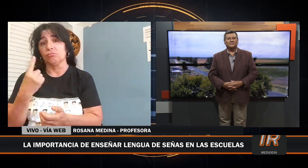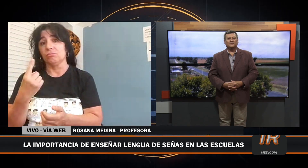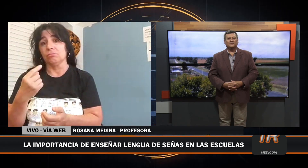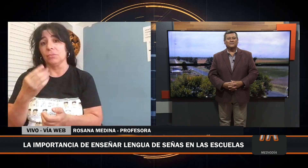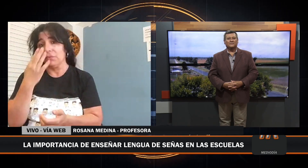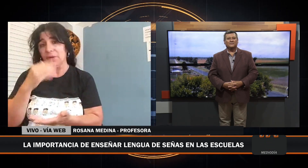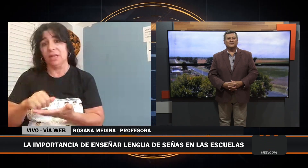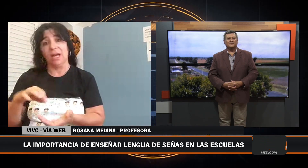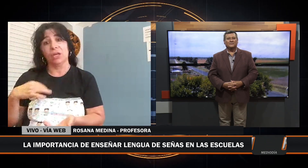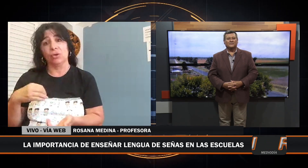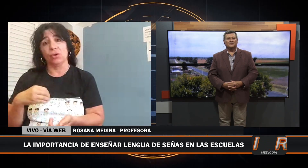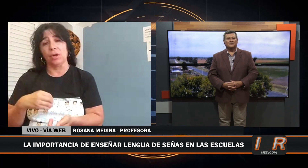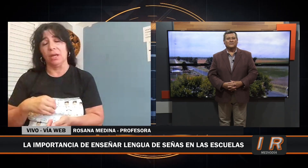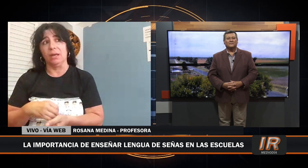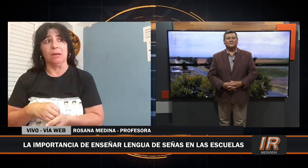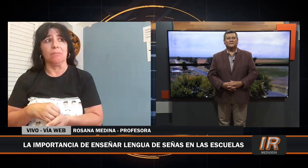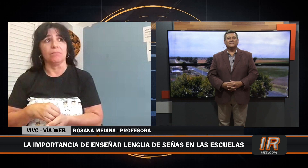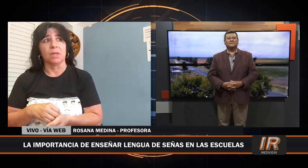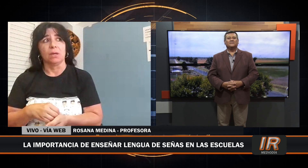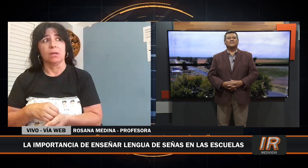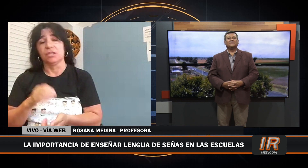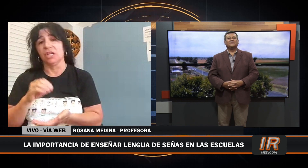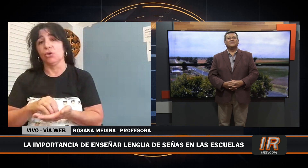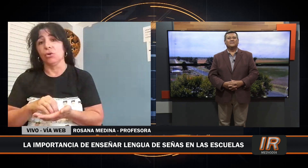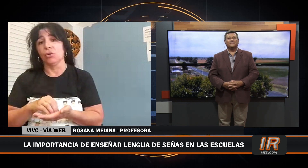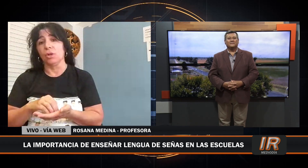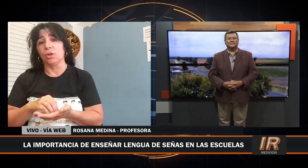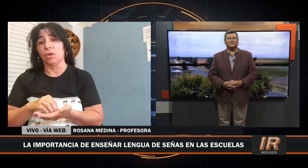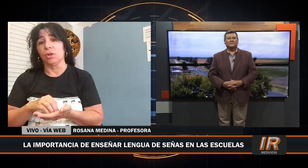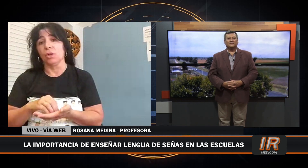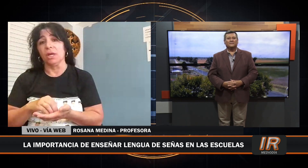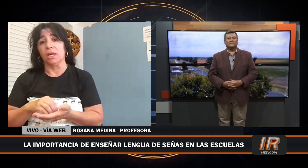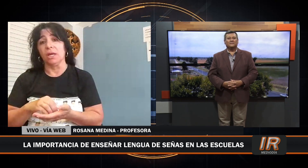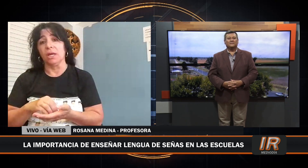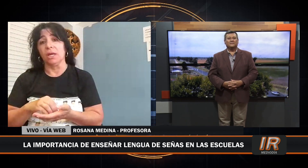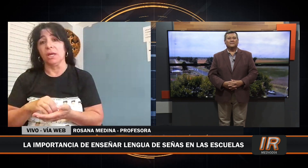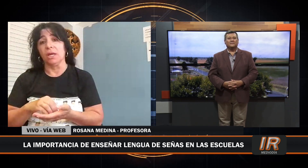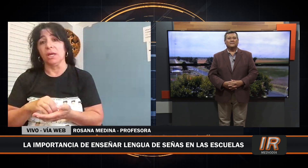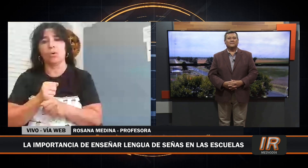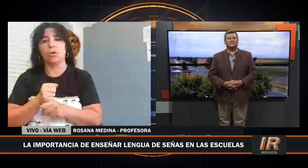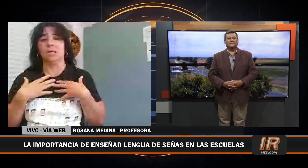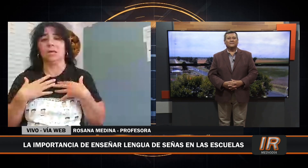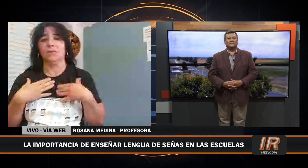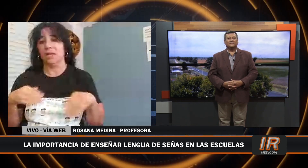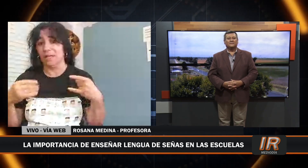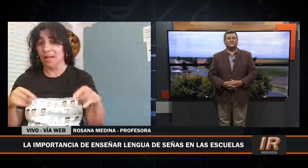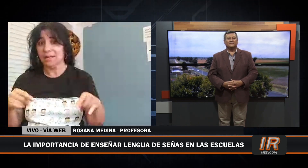fin de año lleno de felicidad,